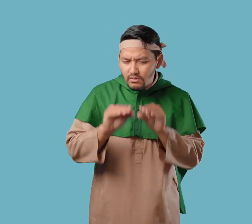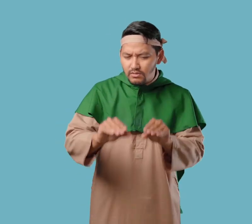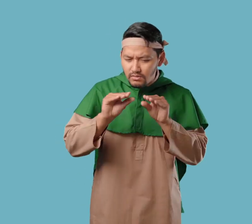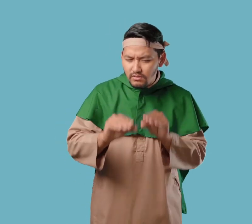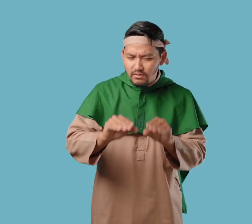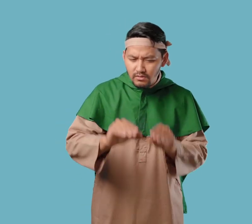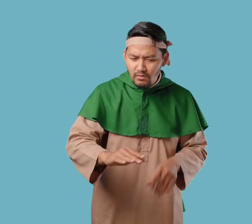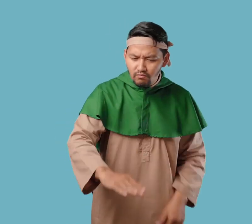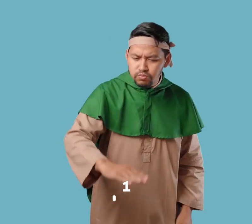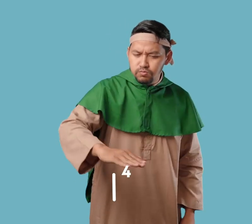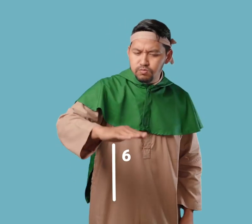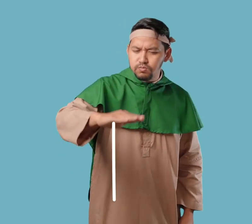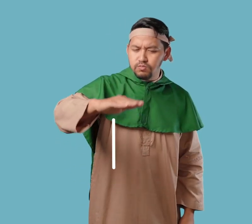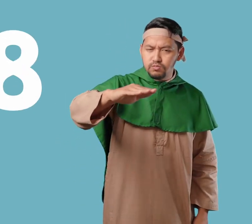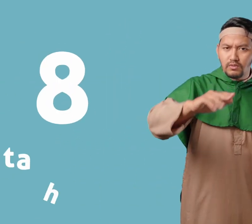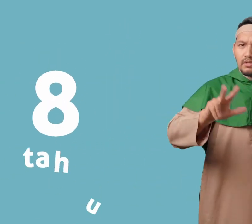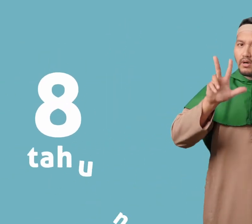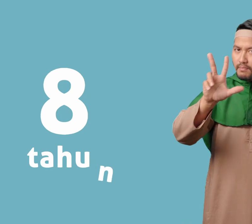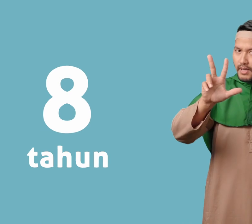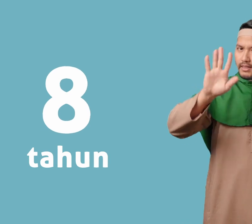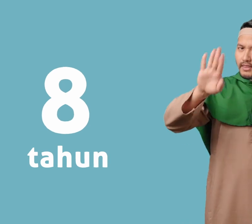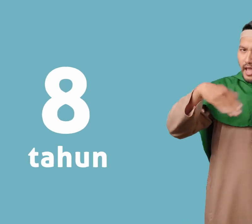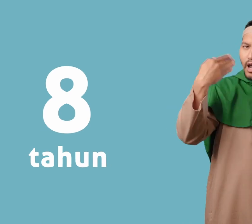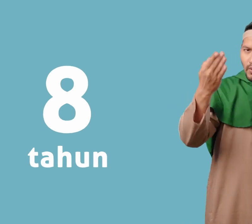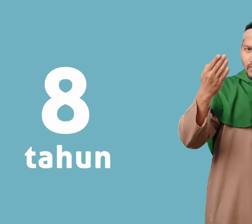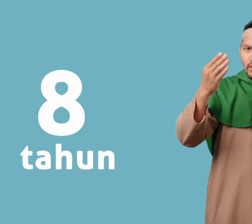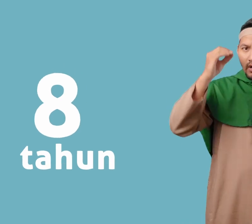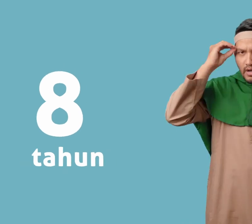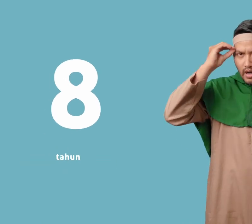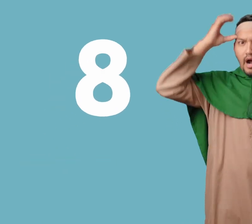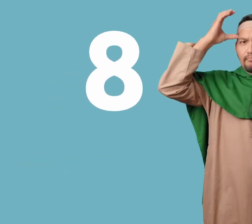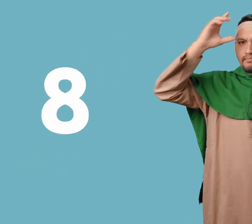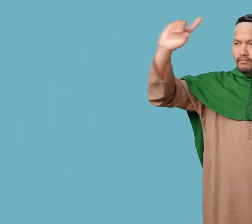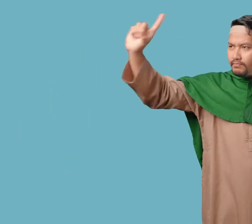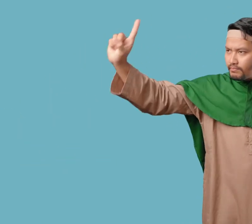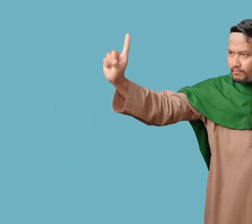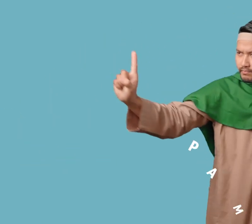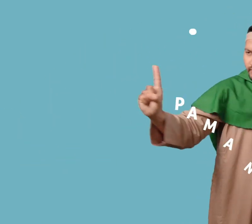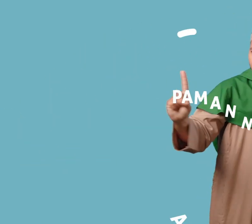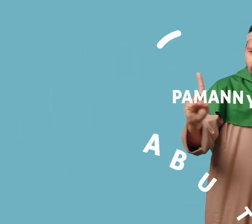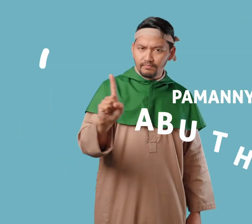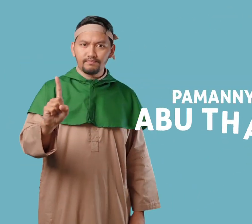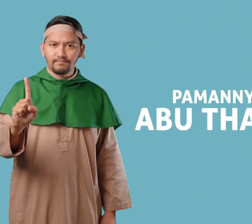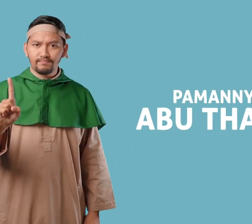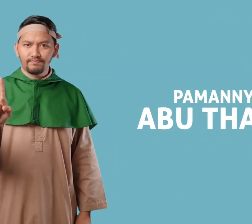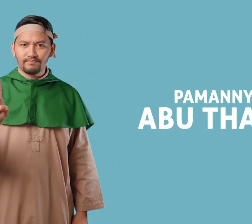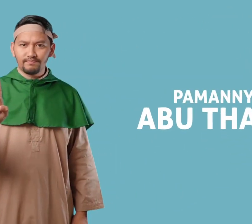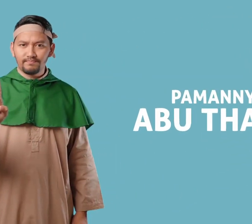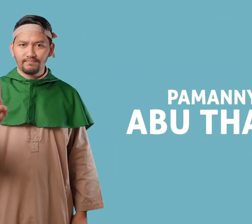melanjutkan merawat dan mengasuh Hingga cucunya berusia 8 tahun Lalu datanglah pamannya yang